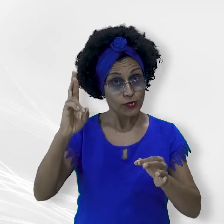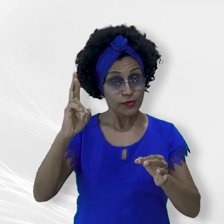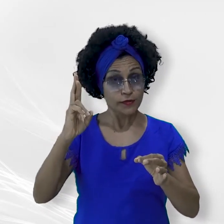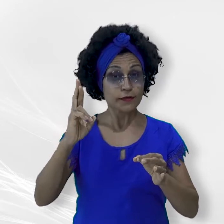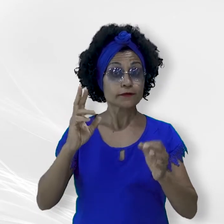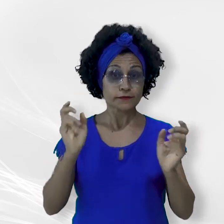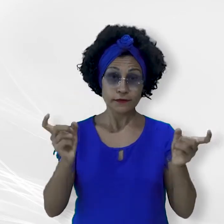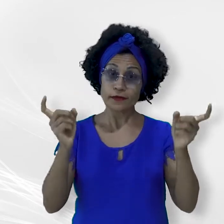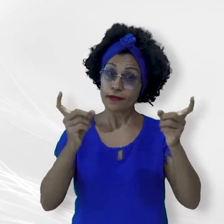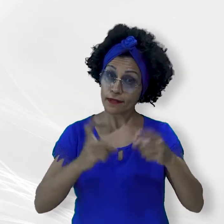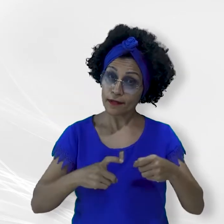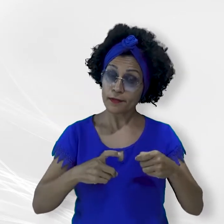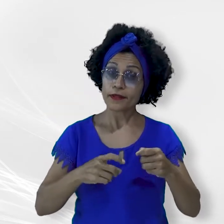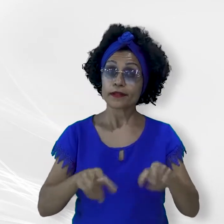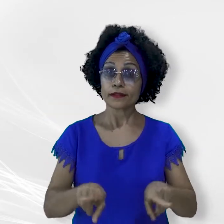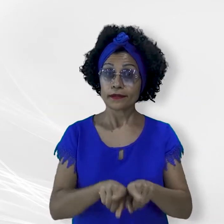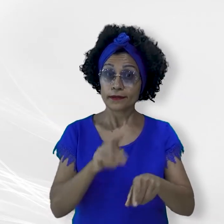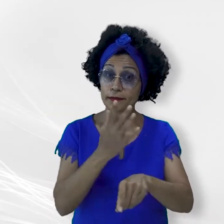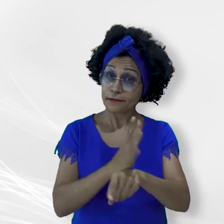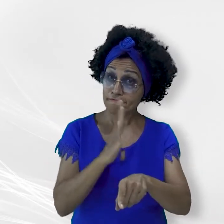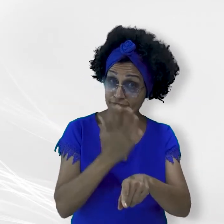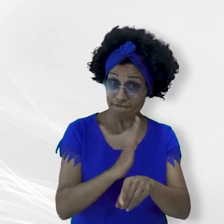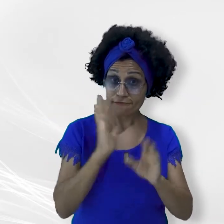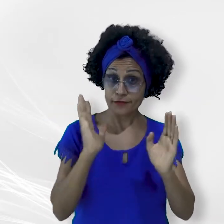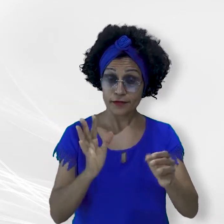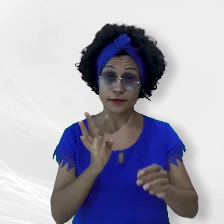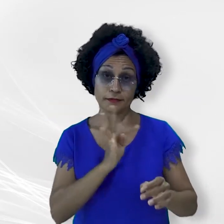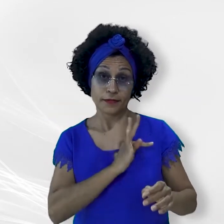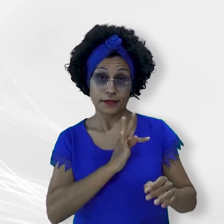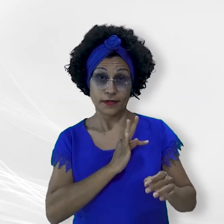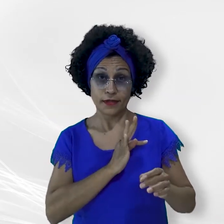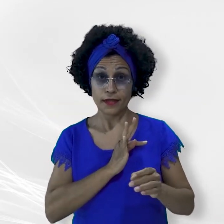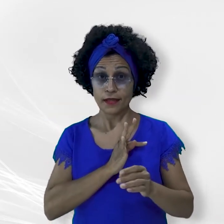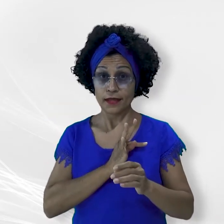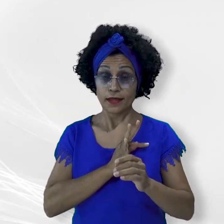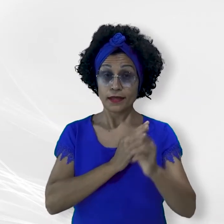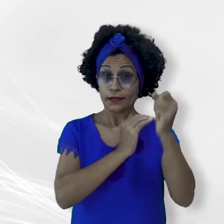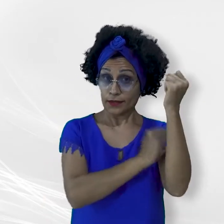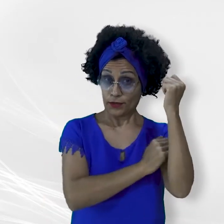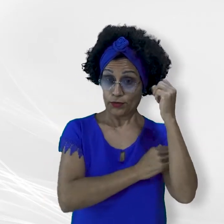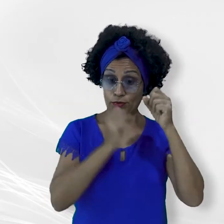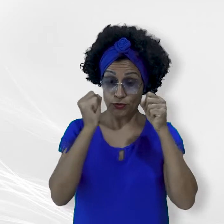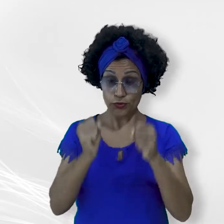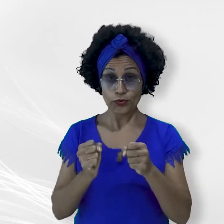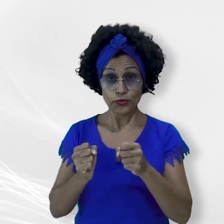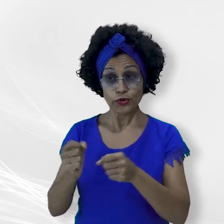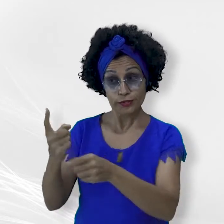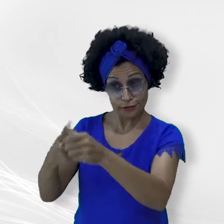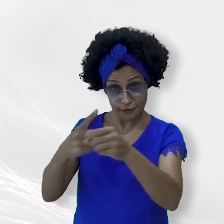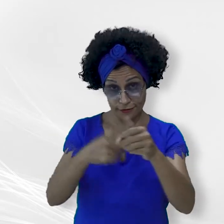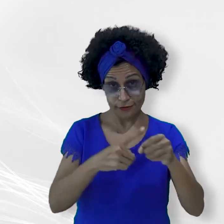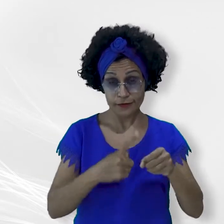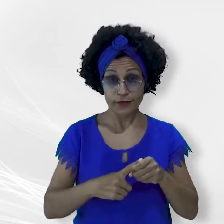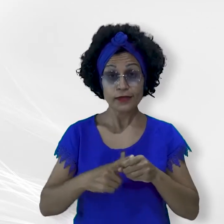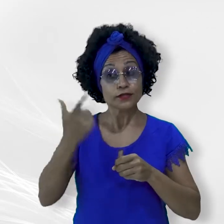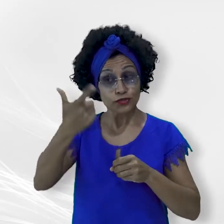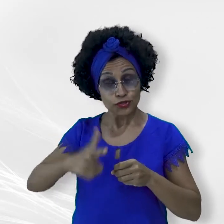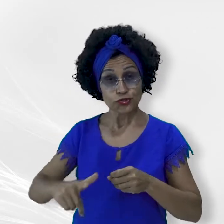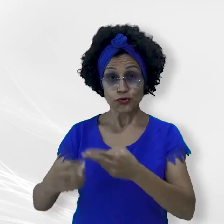capacitação teórica e prática para os técnicos e autoridades locais, que ficam encarregados de continuar a ação de confirmação,